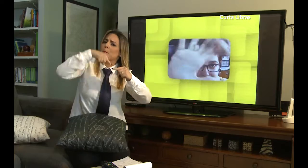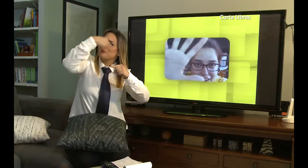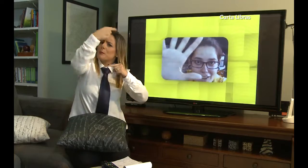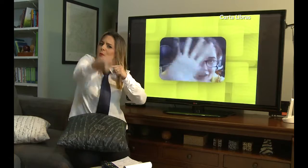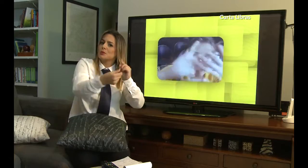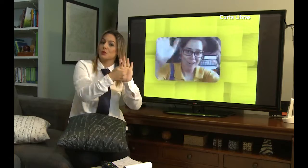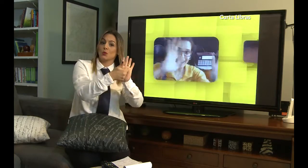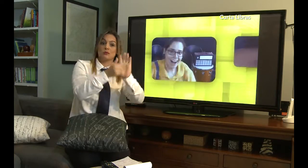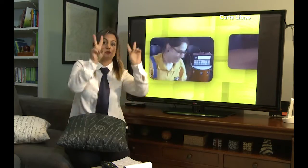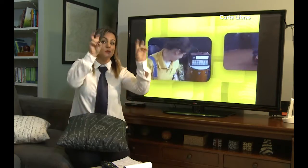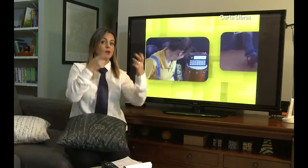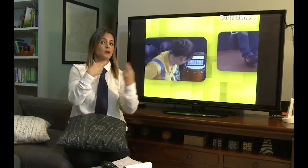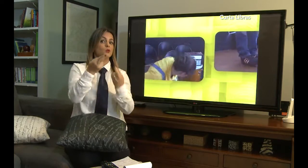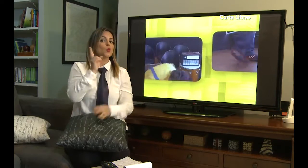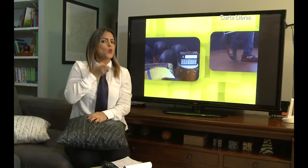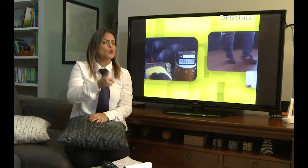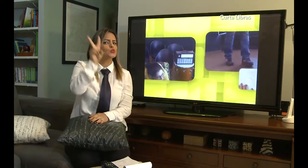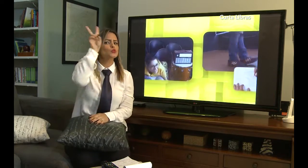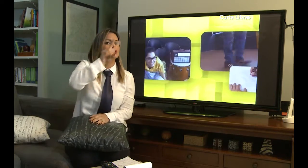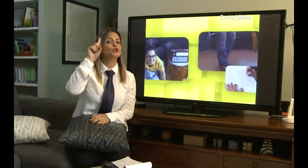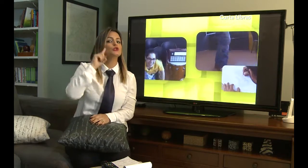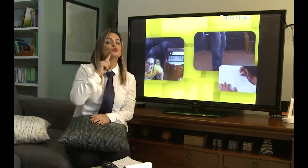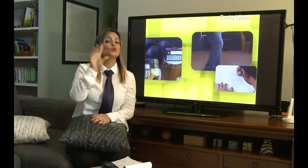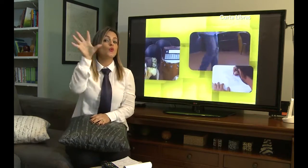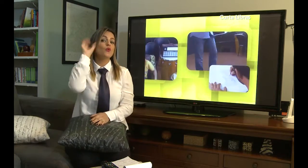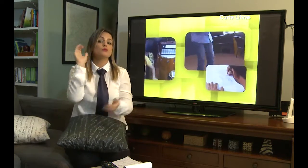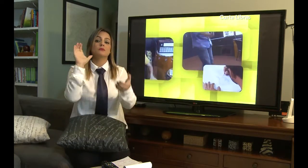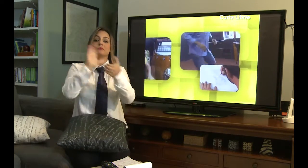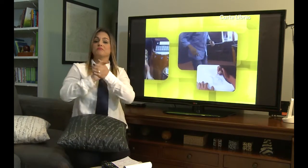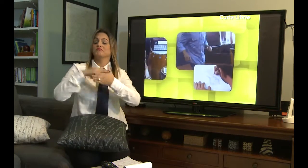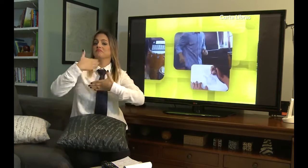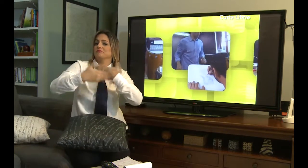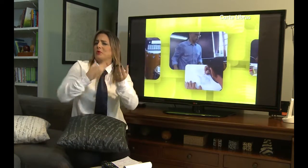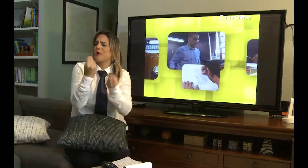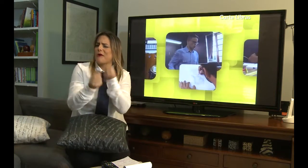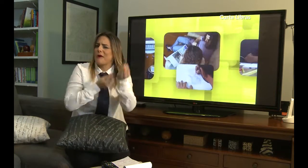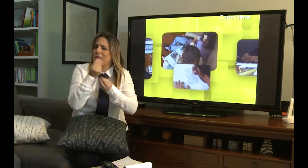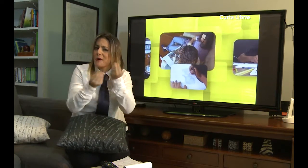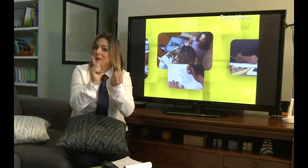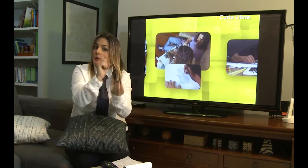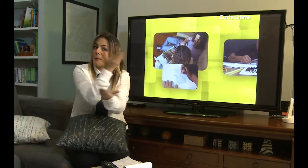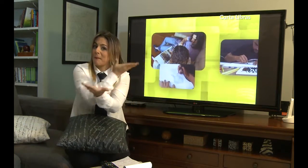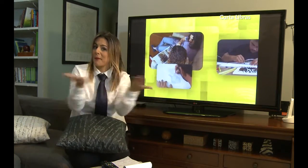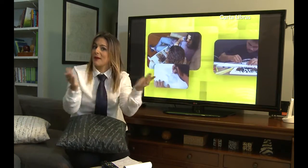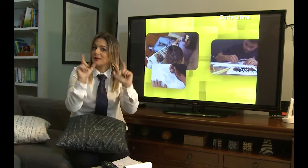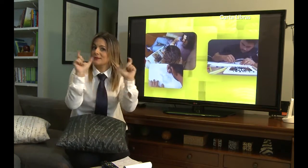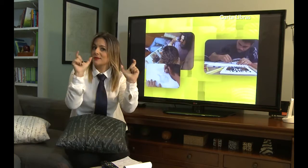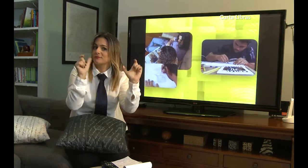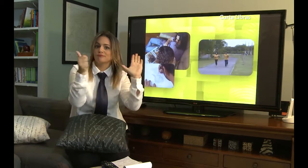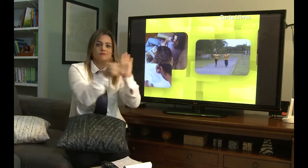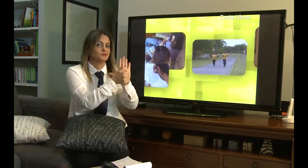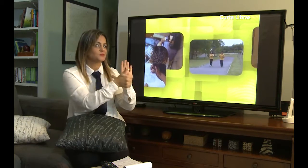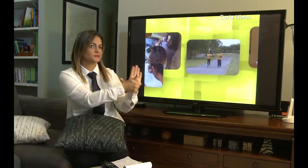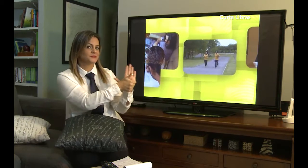Continuaremos discutindo e entrevistando um casal de surdo e ouvinte no próximo Curta Libras. Acompanhe!